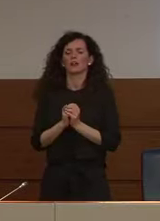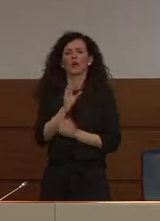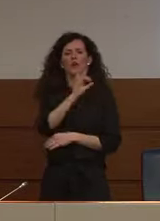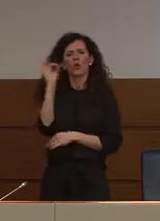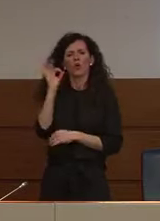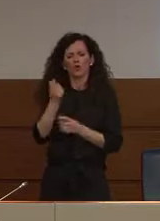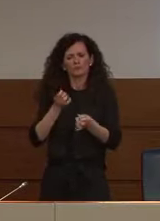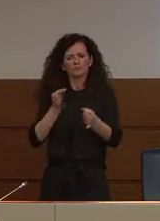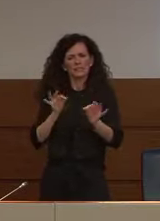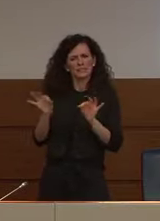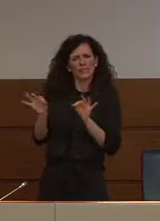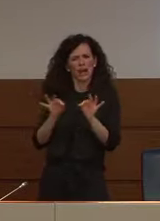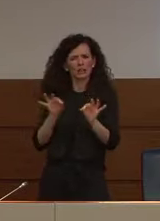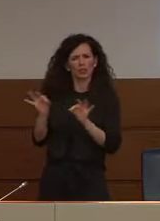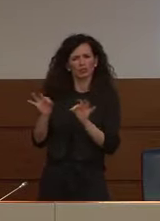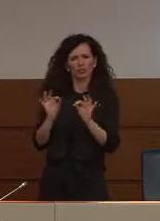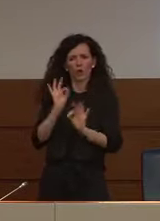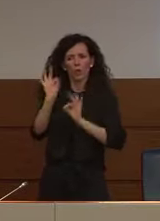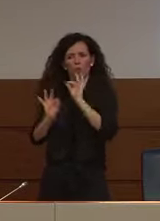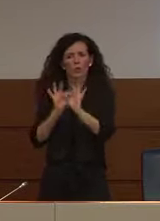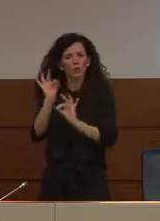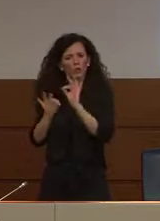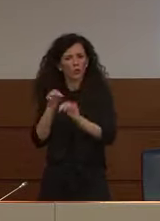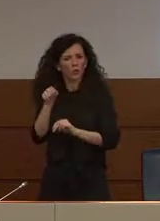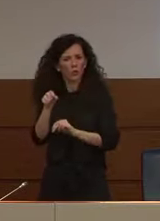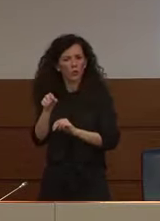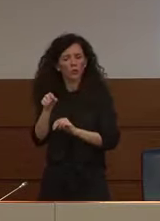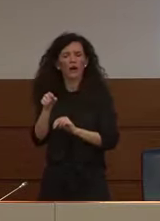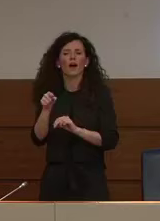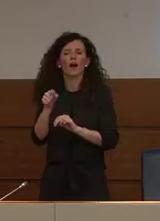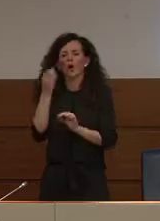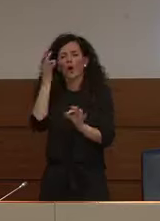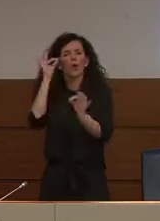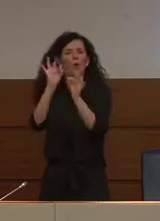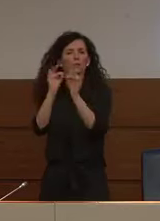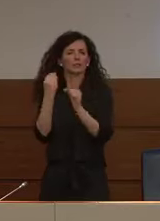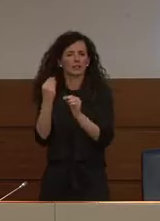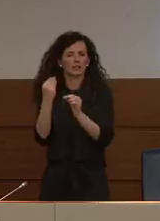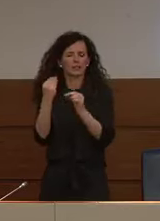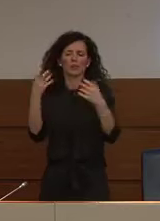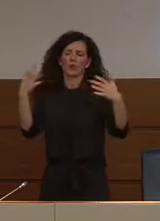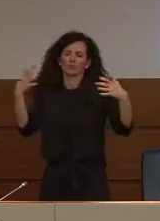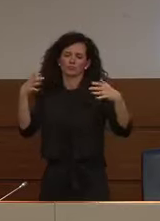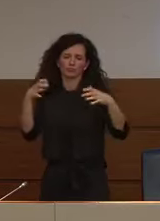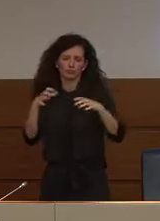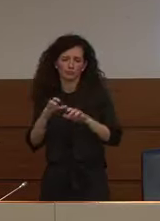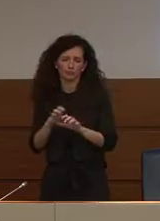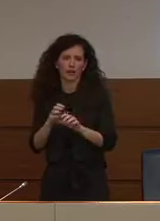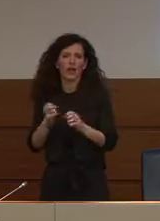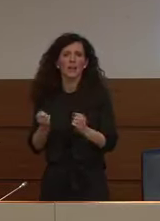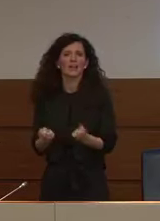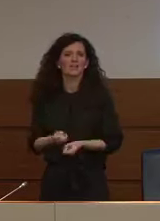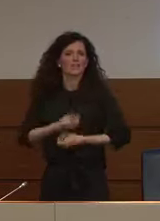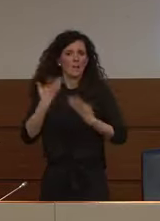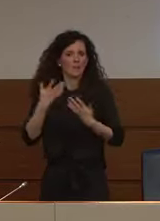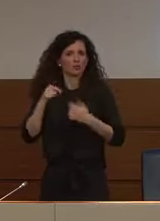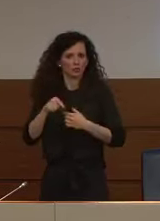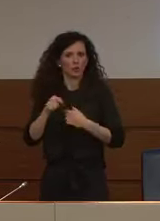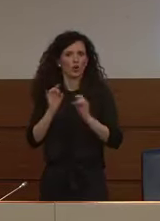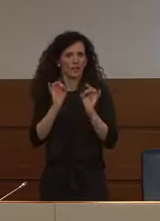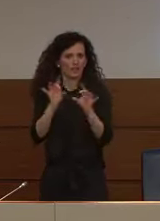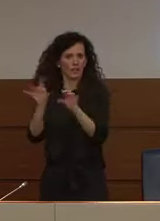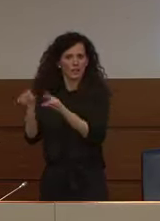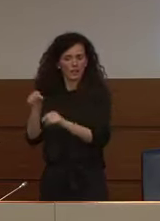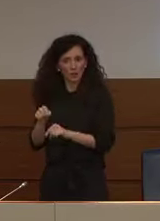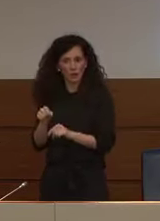trattamento per ridurre l'iperinfiammazione che